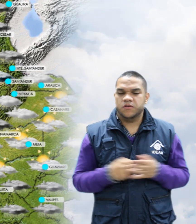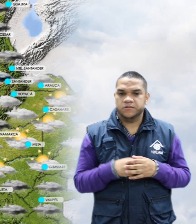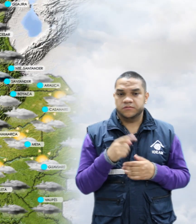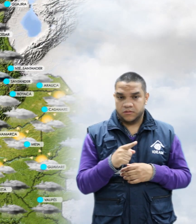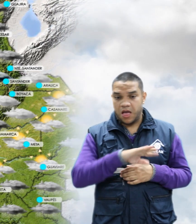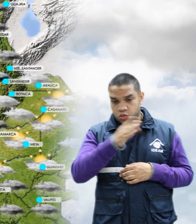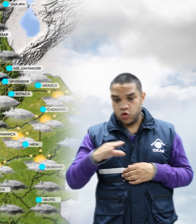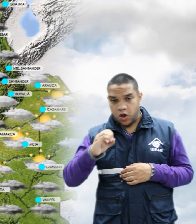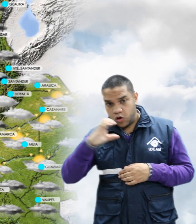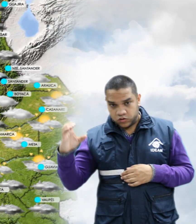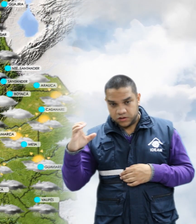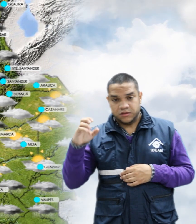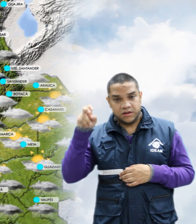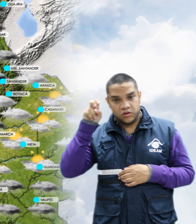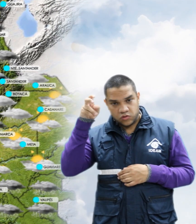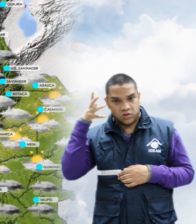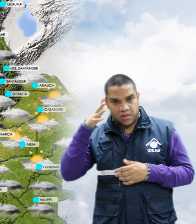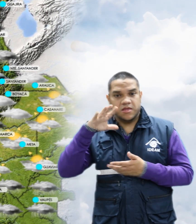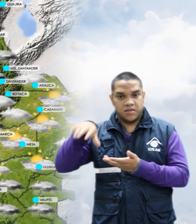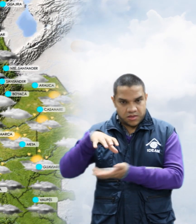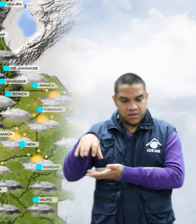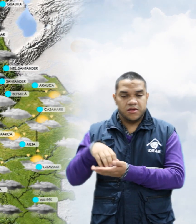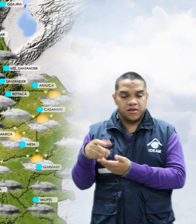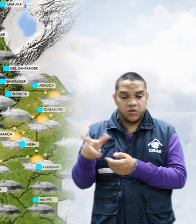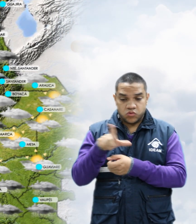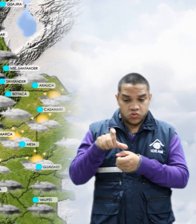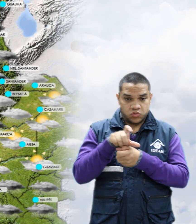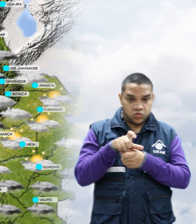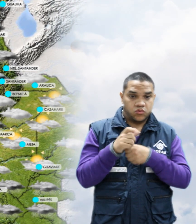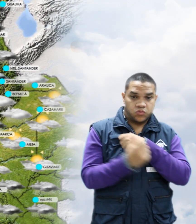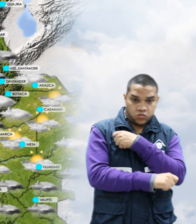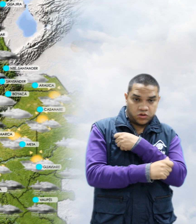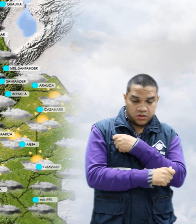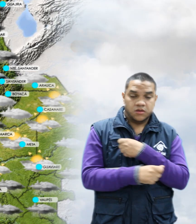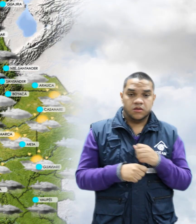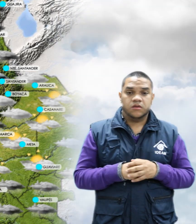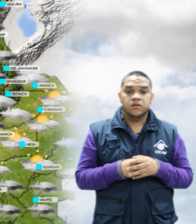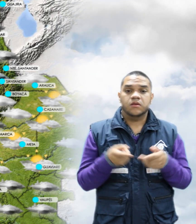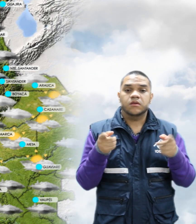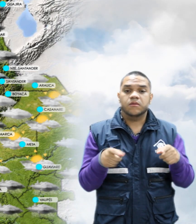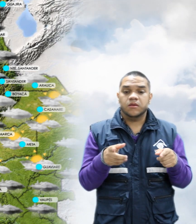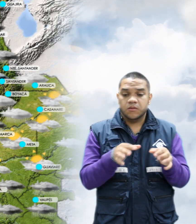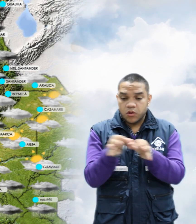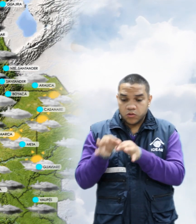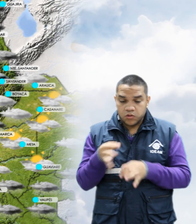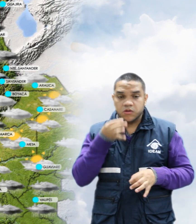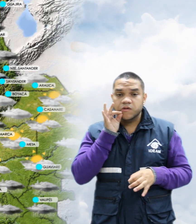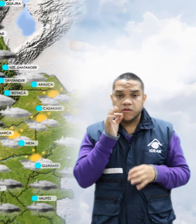occidente de Antioquia, los Santanderes y sectores del altiplano cundioviacense. Lloviznas para el eje cafetero.